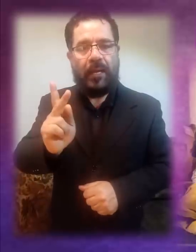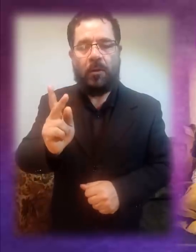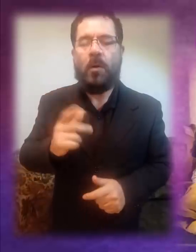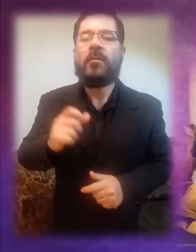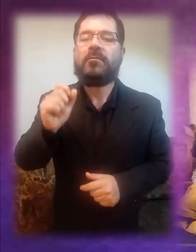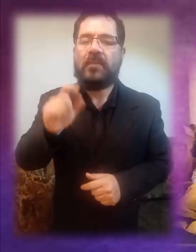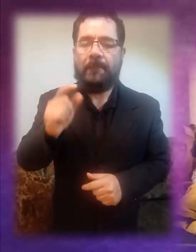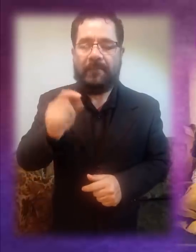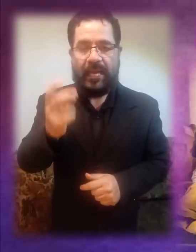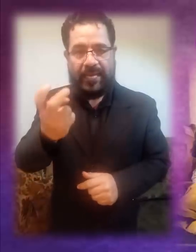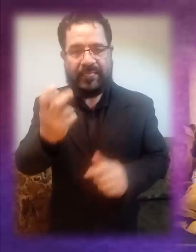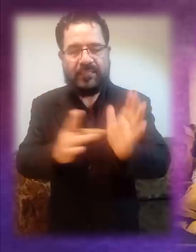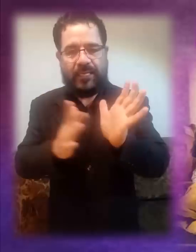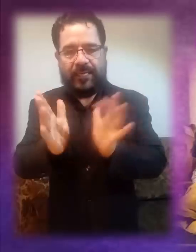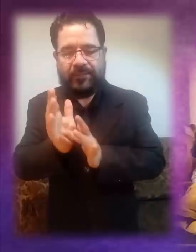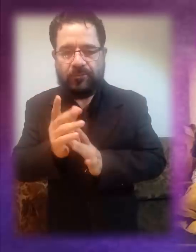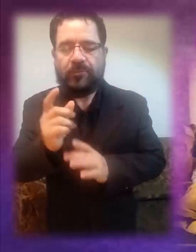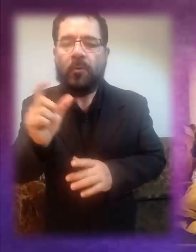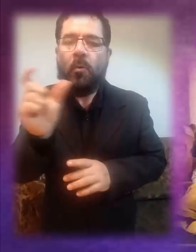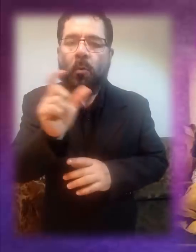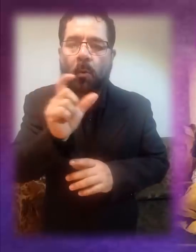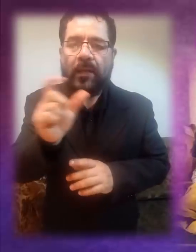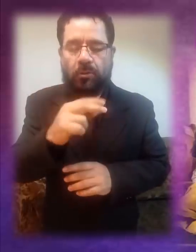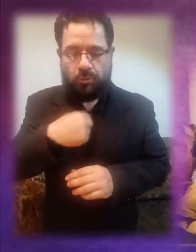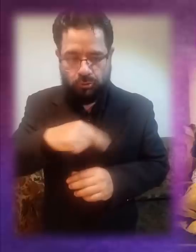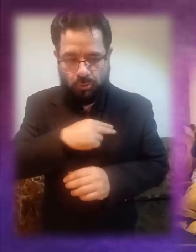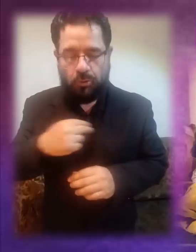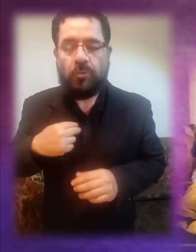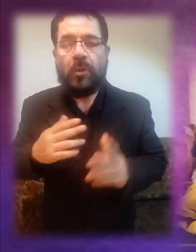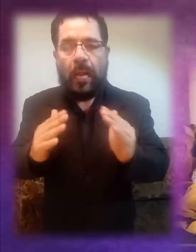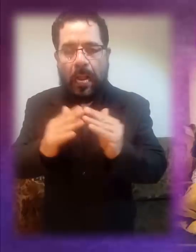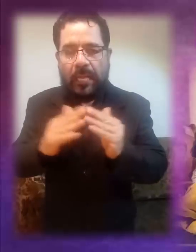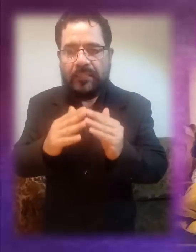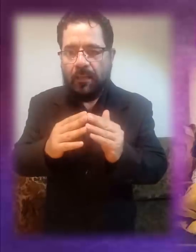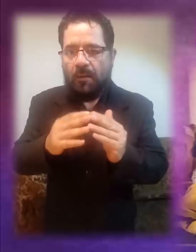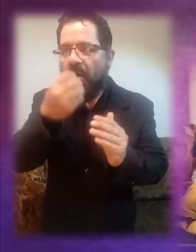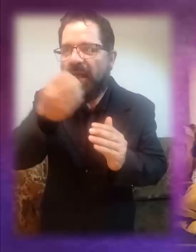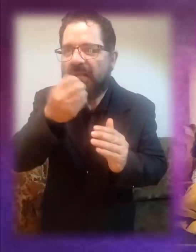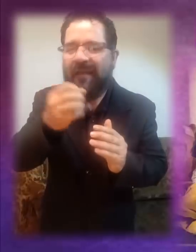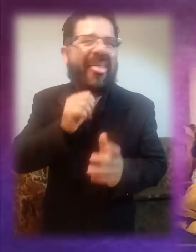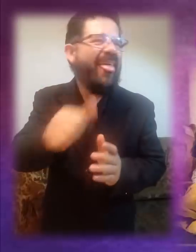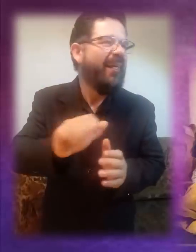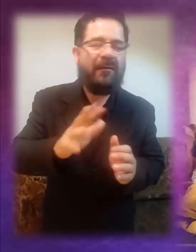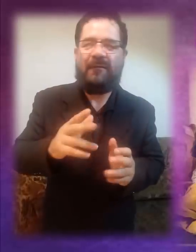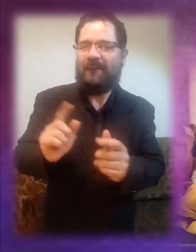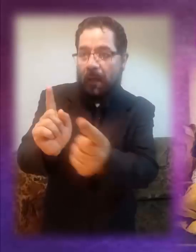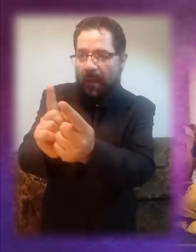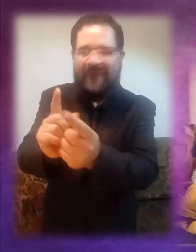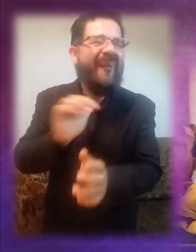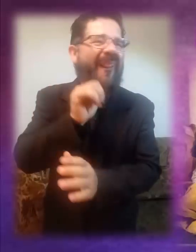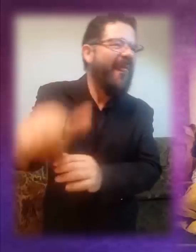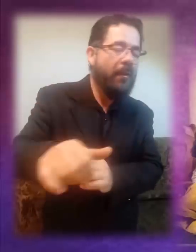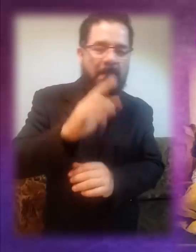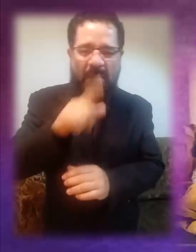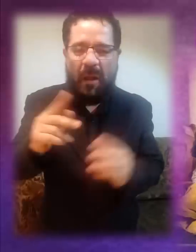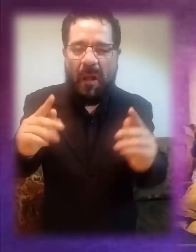Sin embargo, esta es la reacción de Jesús cuando hacemos de su casa no un lugar de oración y encuentro,